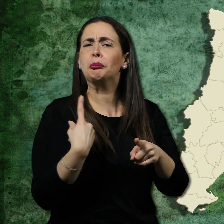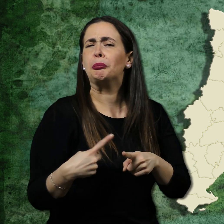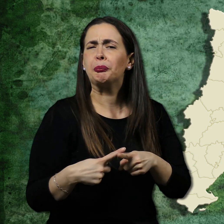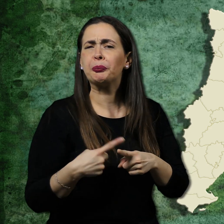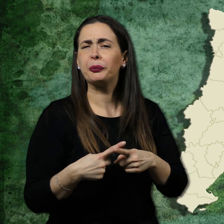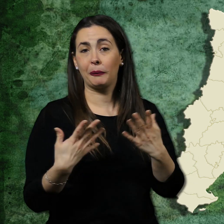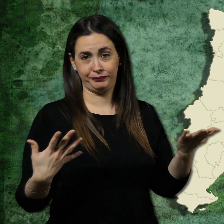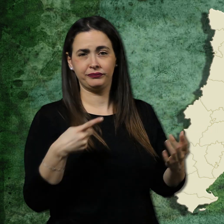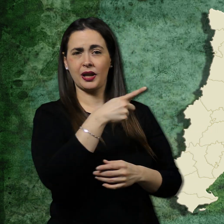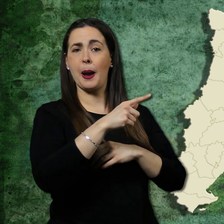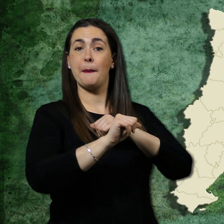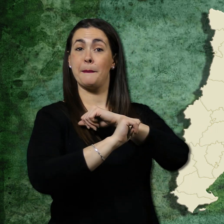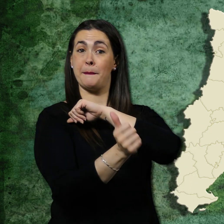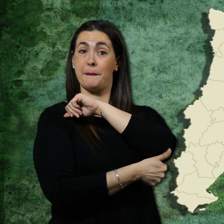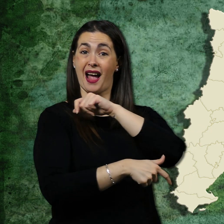Imprescindibles? Passejar pel Parc del Llac.